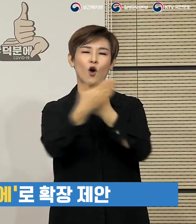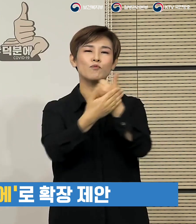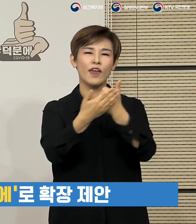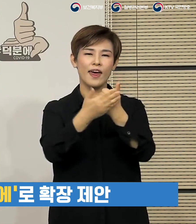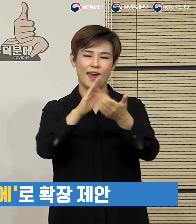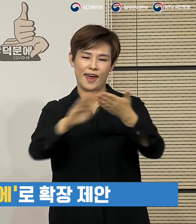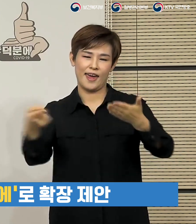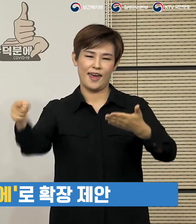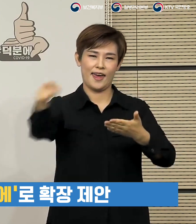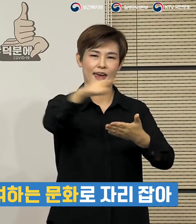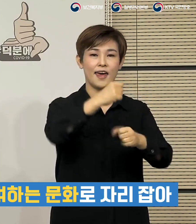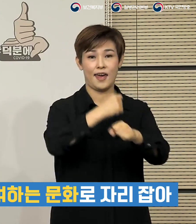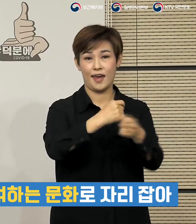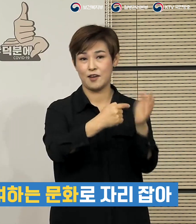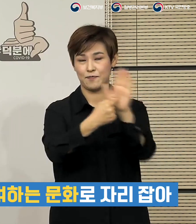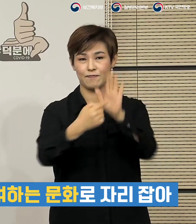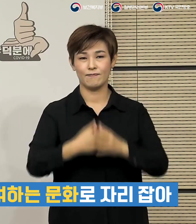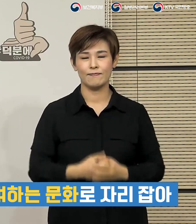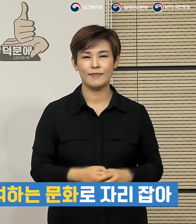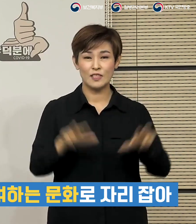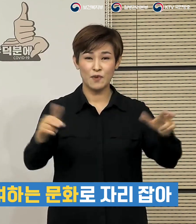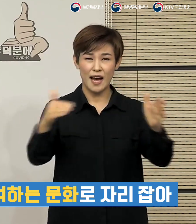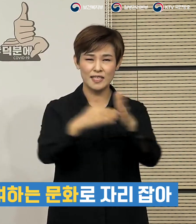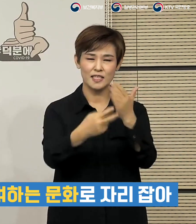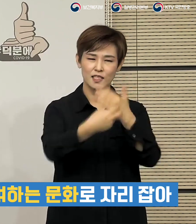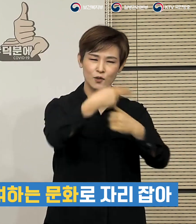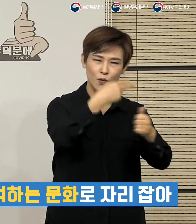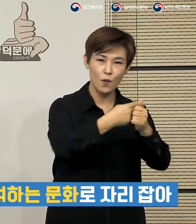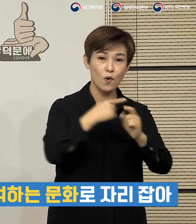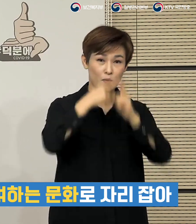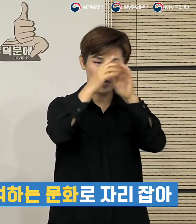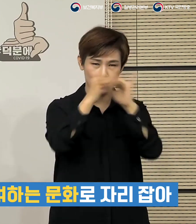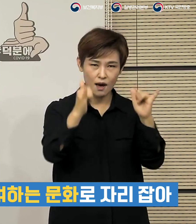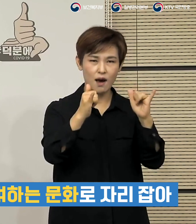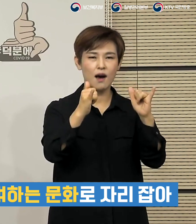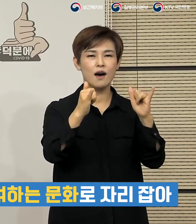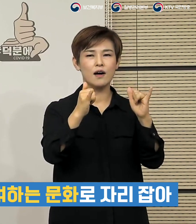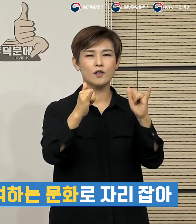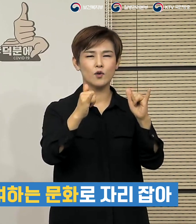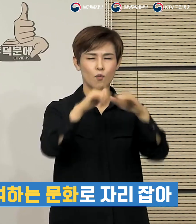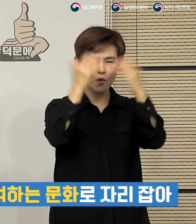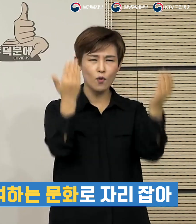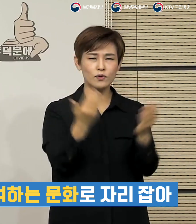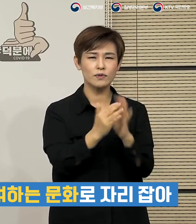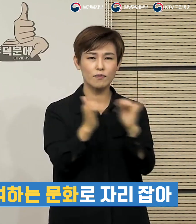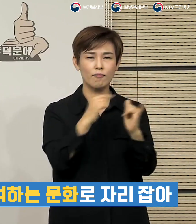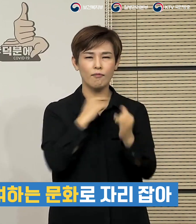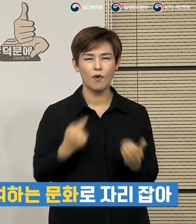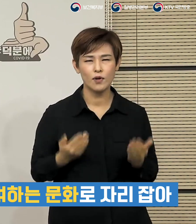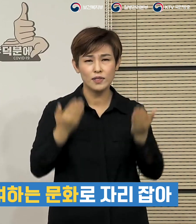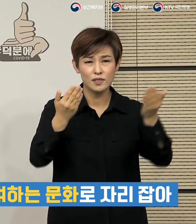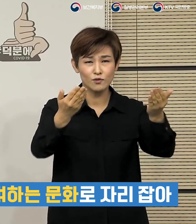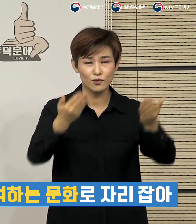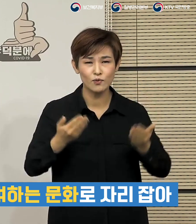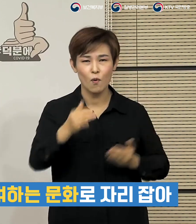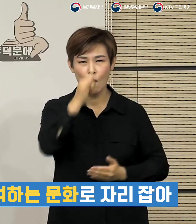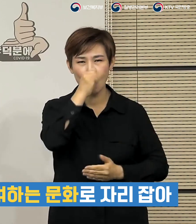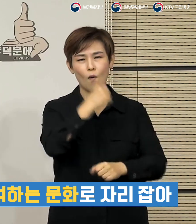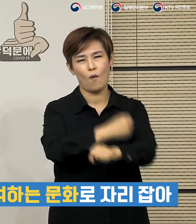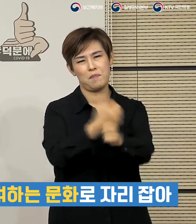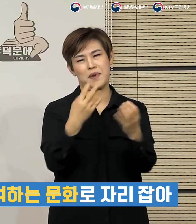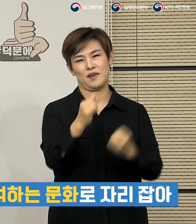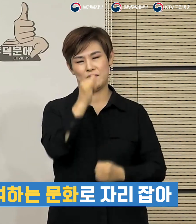제안드립니다. 지금까지 의료진과 관계자는 물론 우리 모두 헌신하고 고생하고